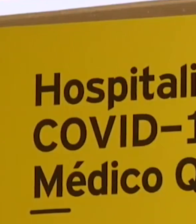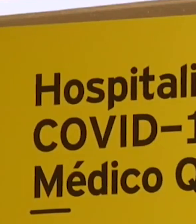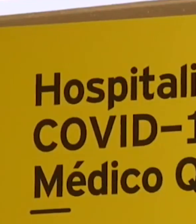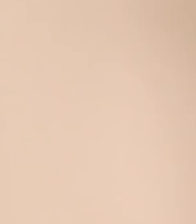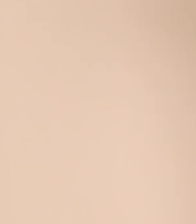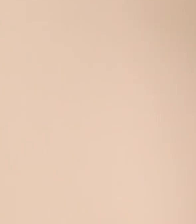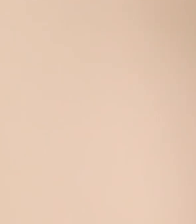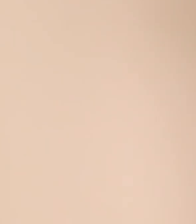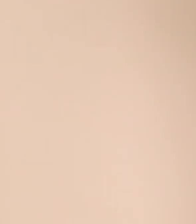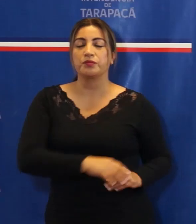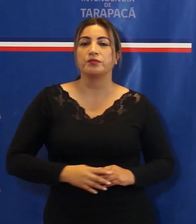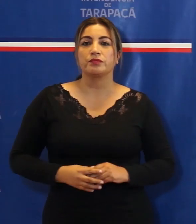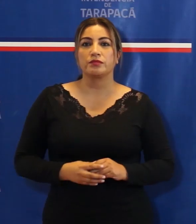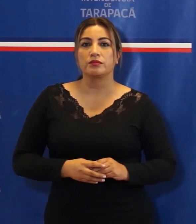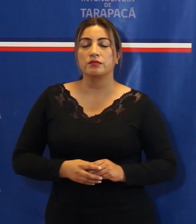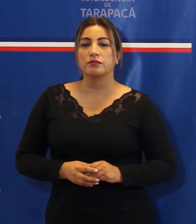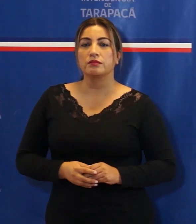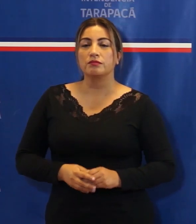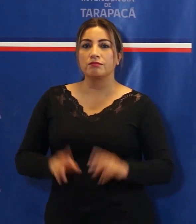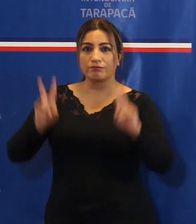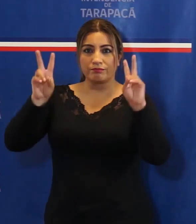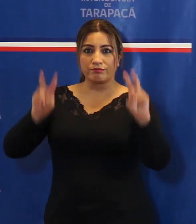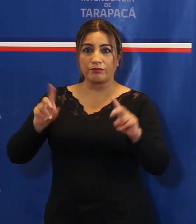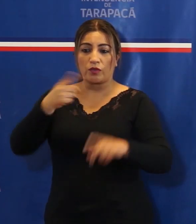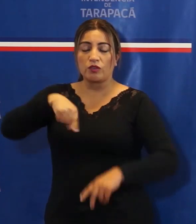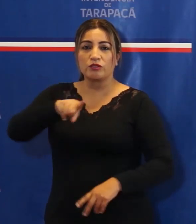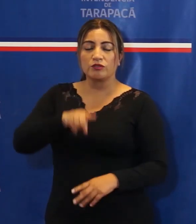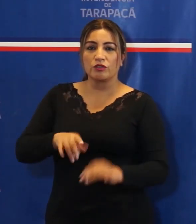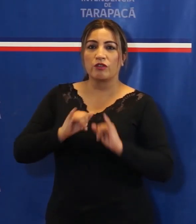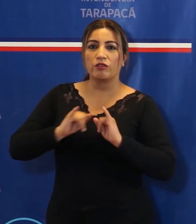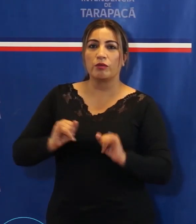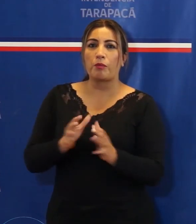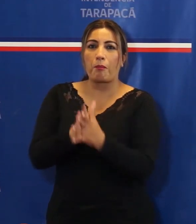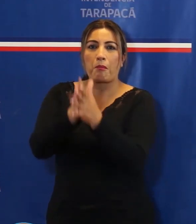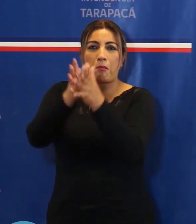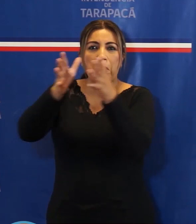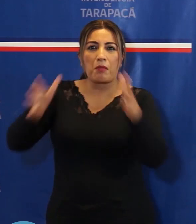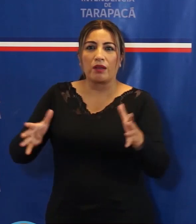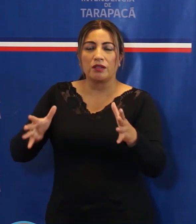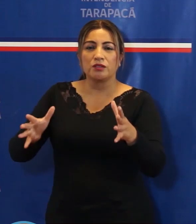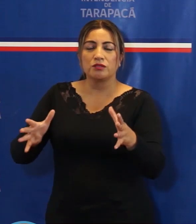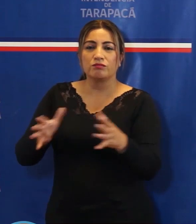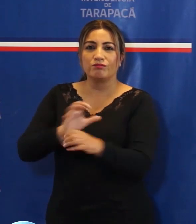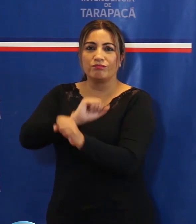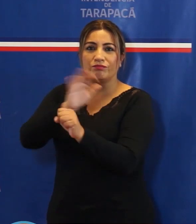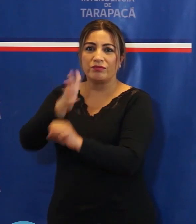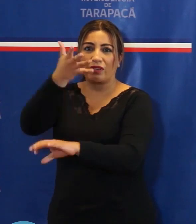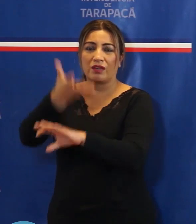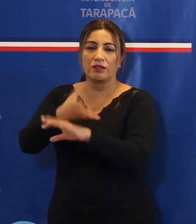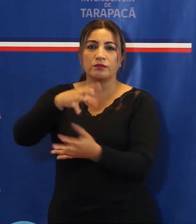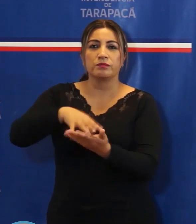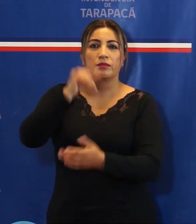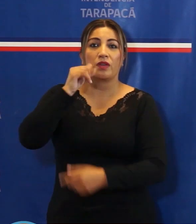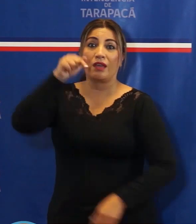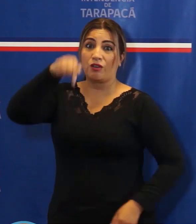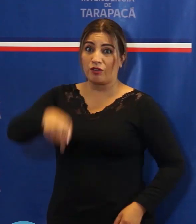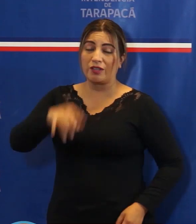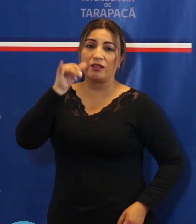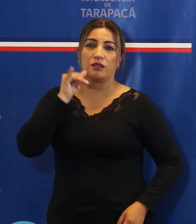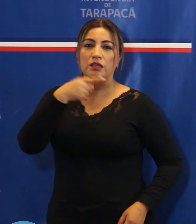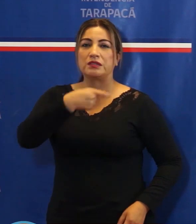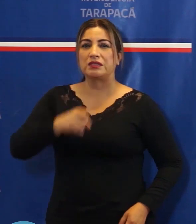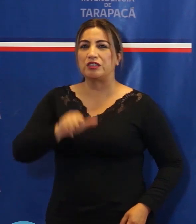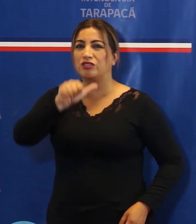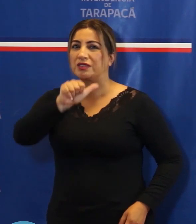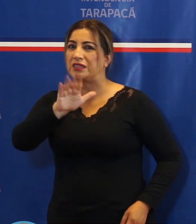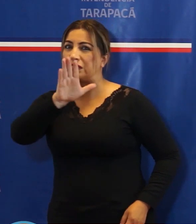24 horas. En lo particular nos vamos a referir a la gran cantidad de contagios que se han repostado el día de hoy. Estamos hablando